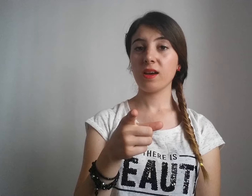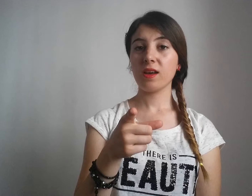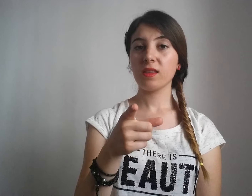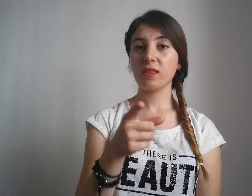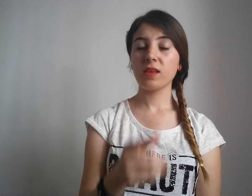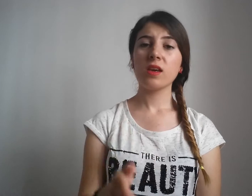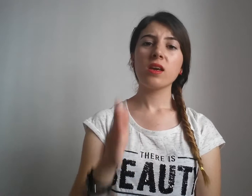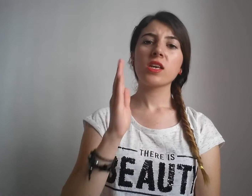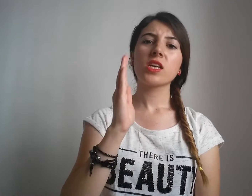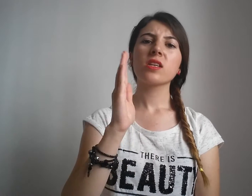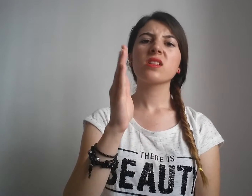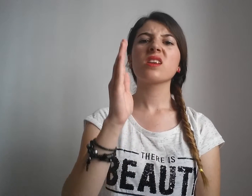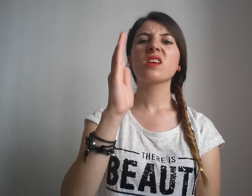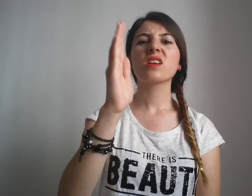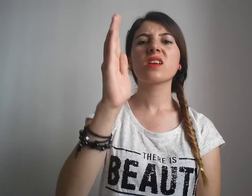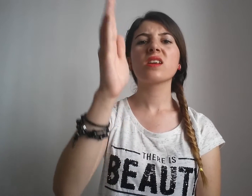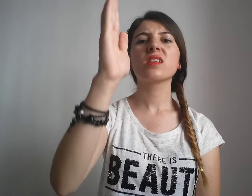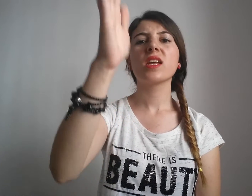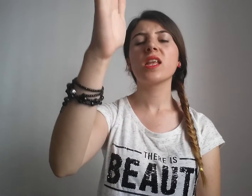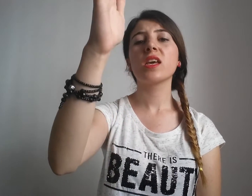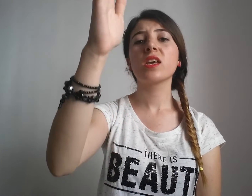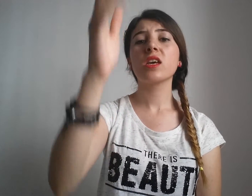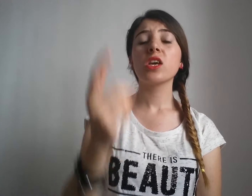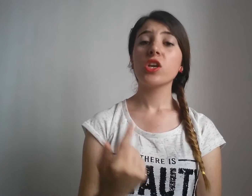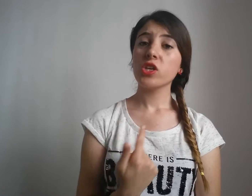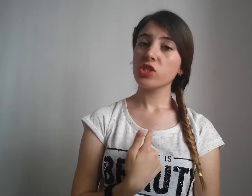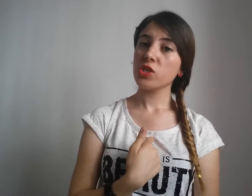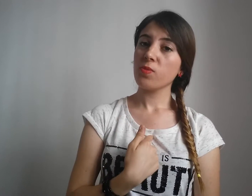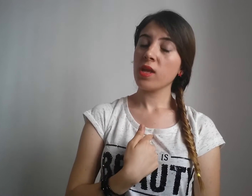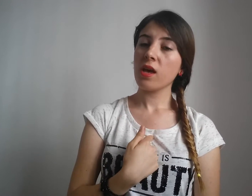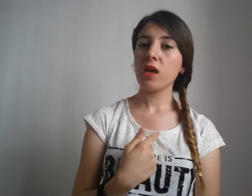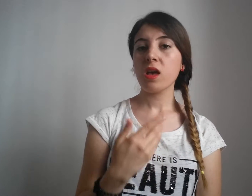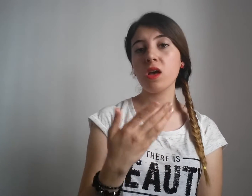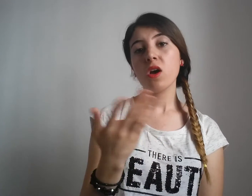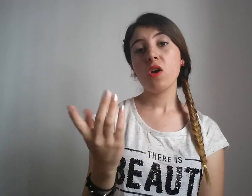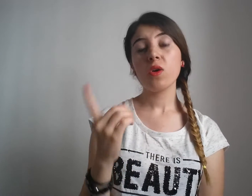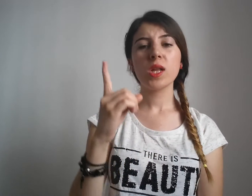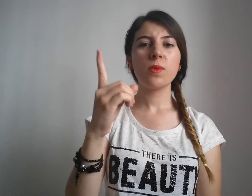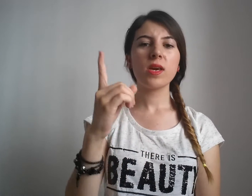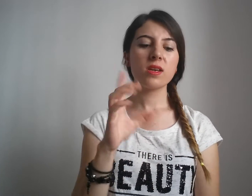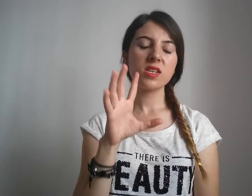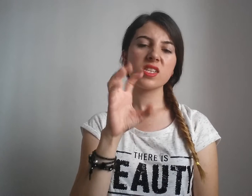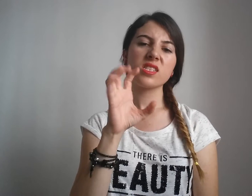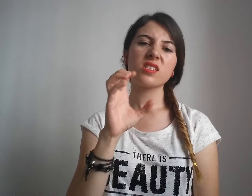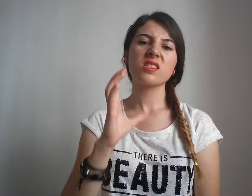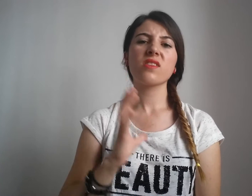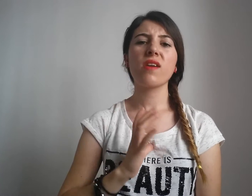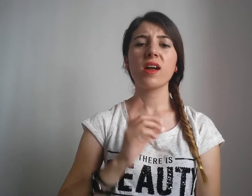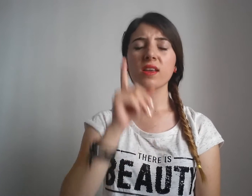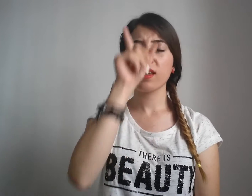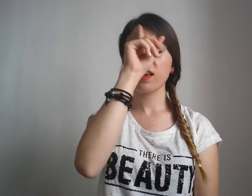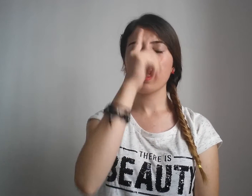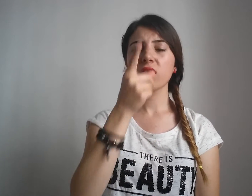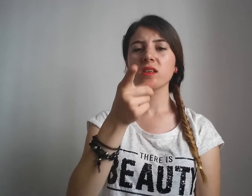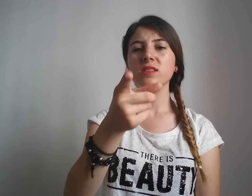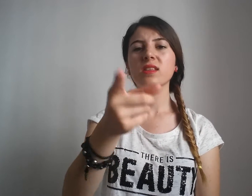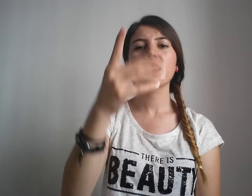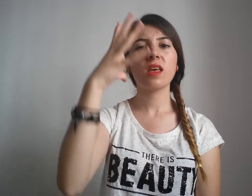Gittim gidelim içimde, böyle bir sızı var ki yandı sen